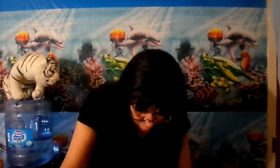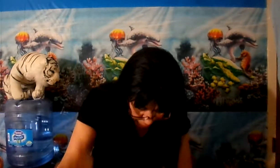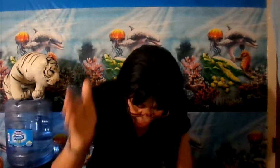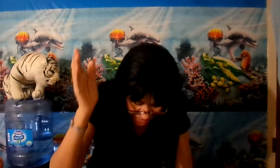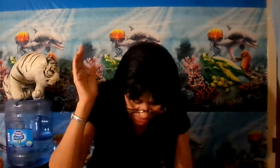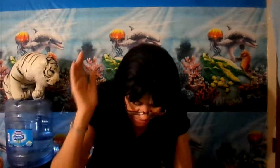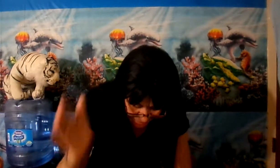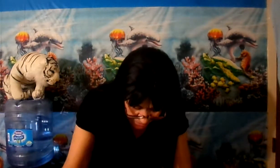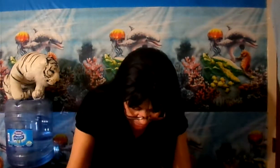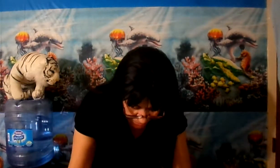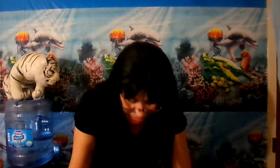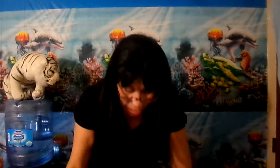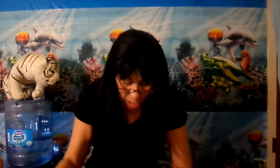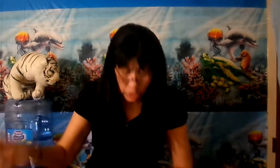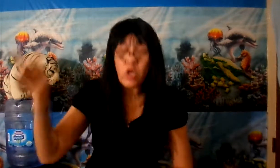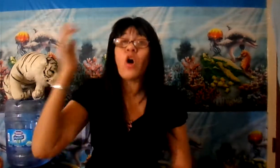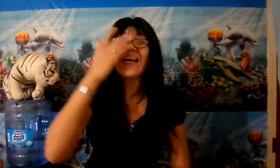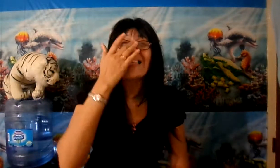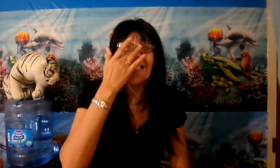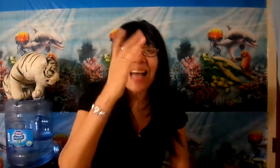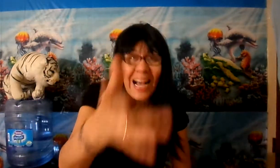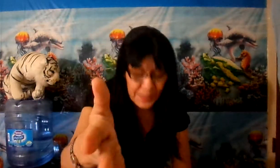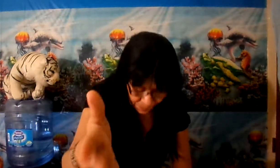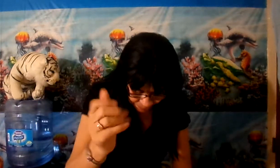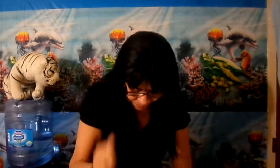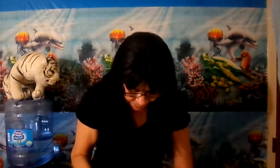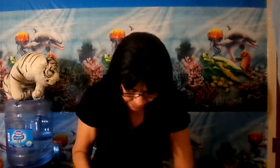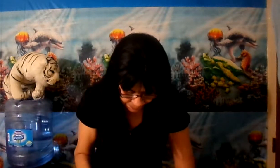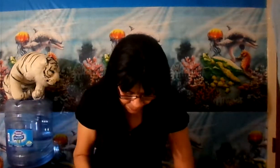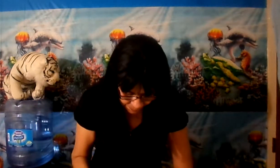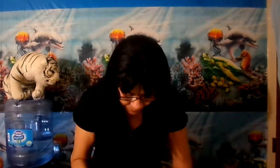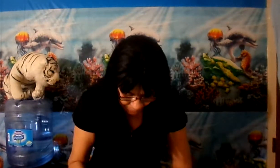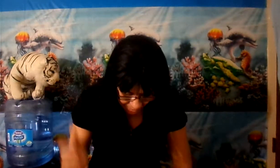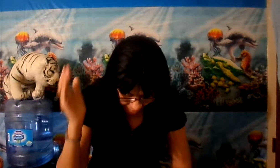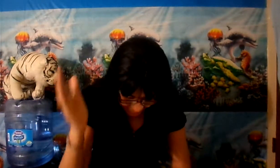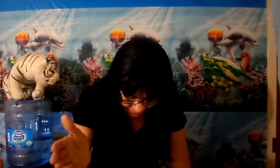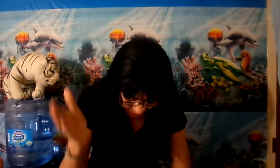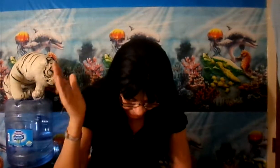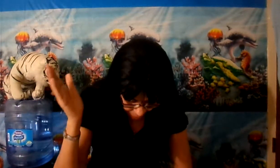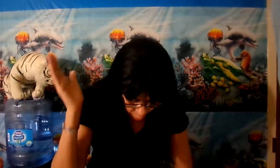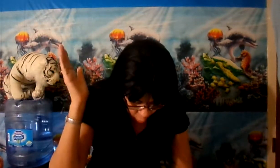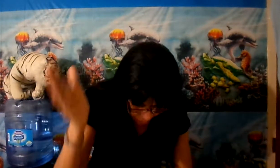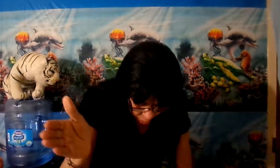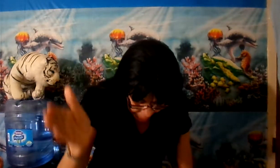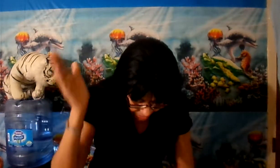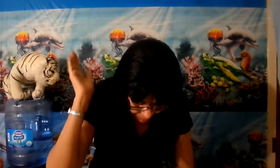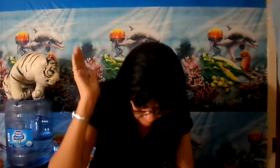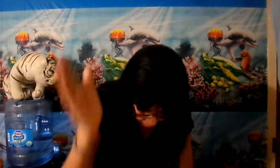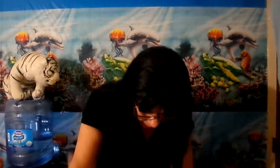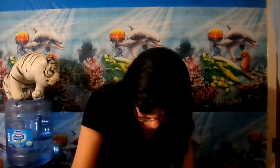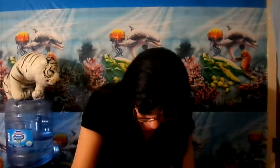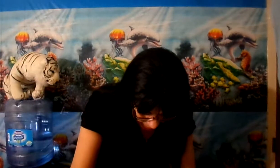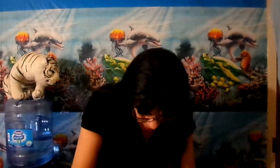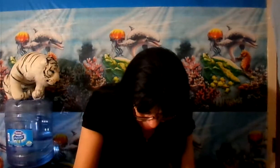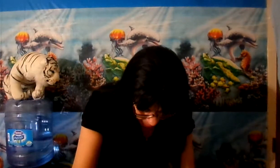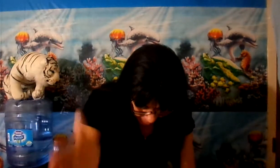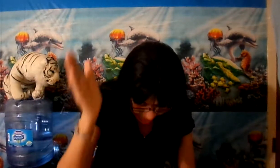Génesis 6.7. Dios está aquí declarando el juicio terrible donde iba a